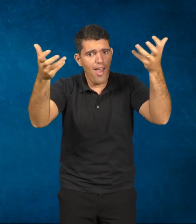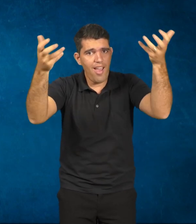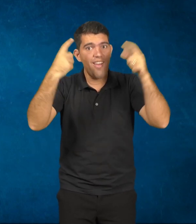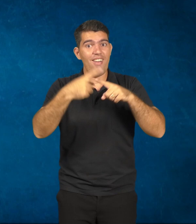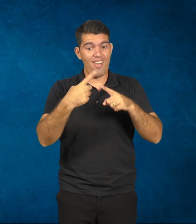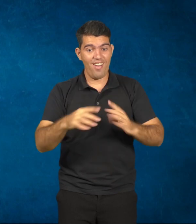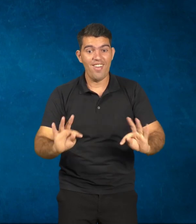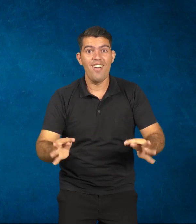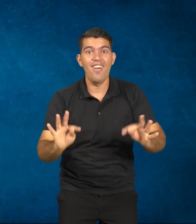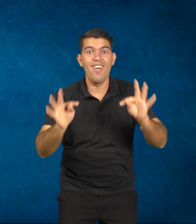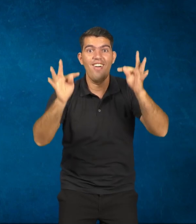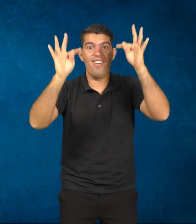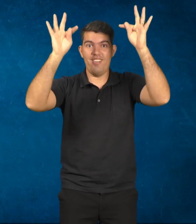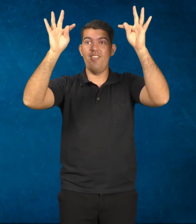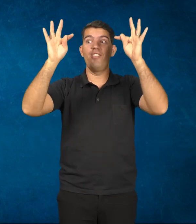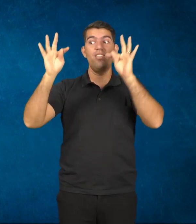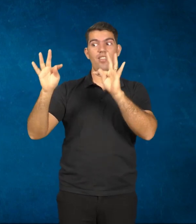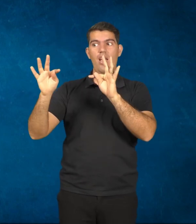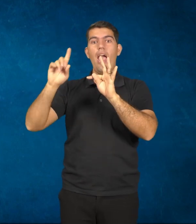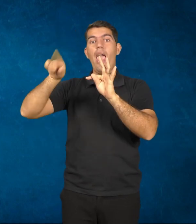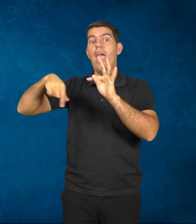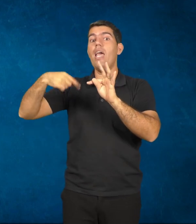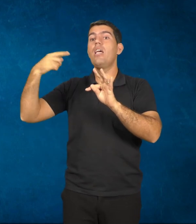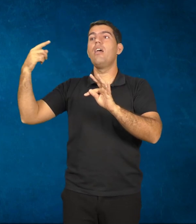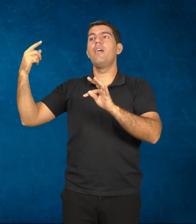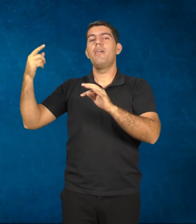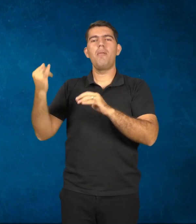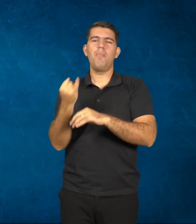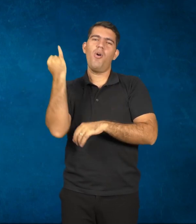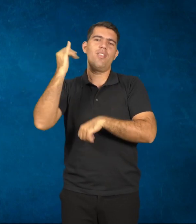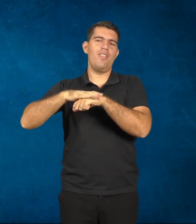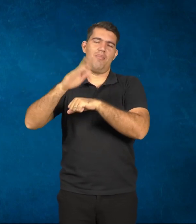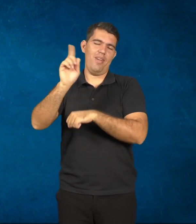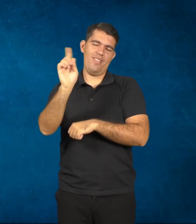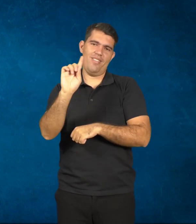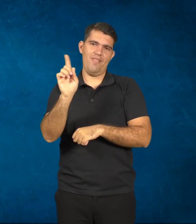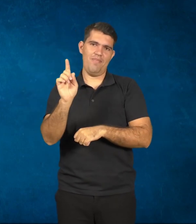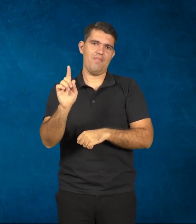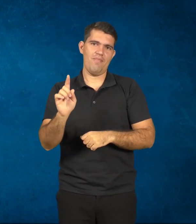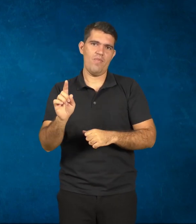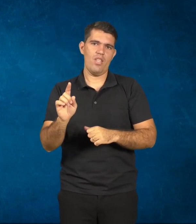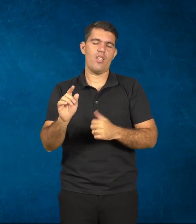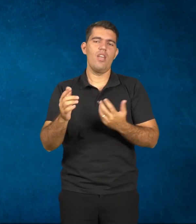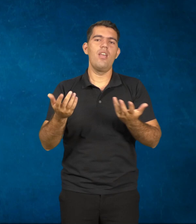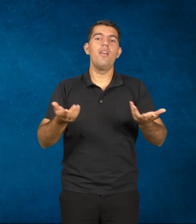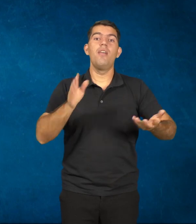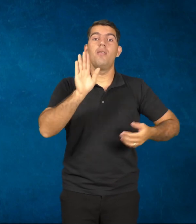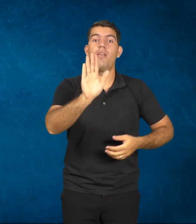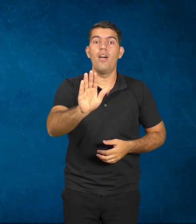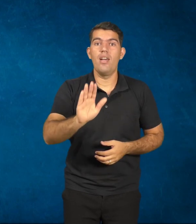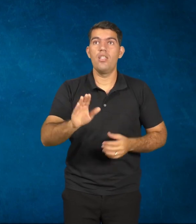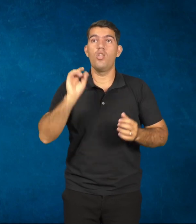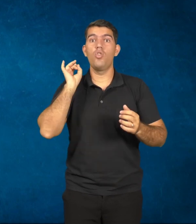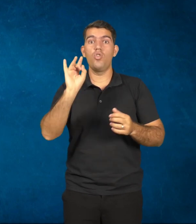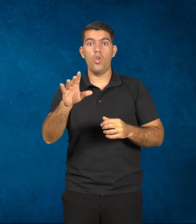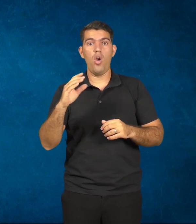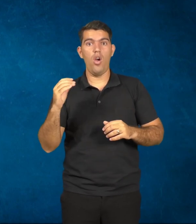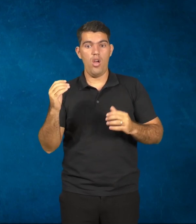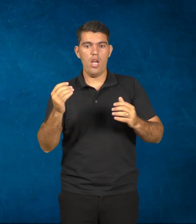sempre fica em segundo plano. Quer dizer, essa capacidade de você colocar a tecnologia, não é só de informática, não. Qualquer